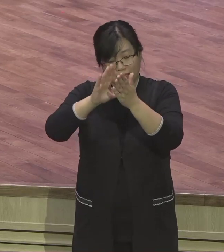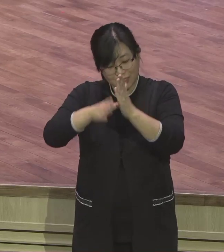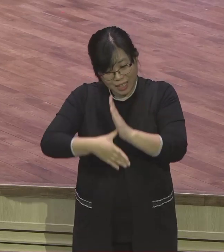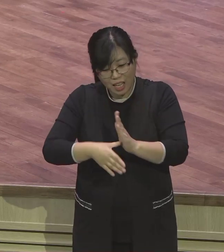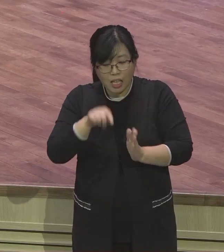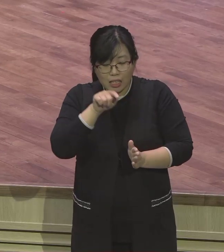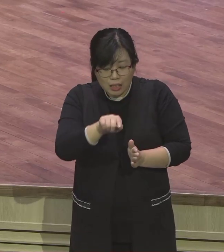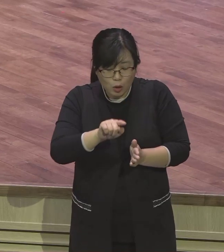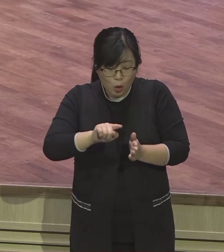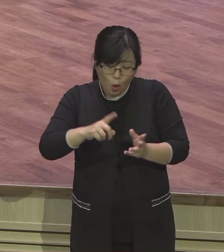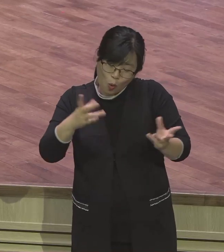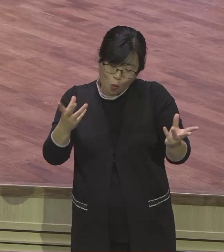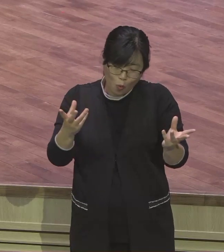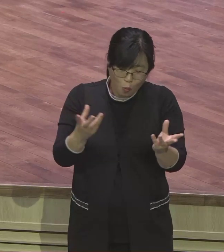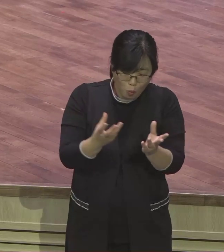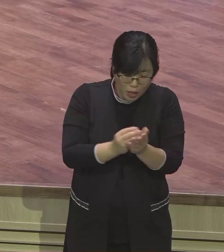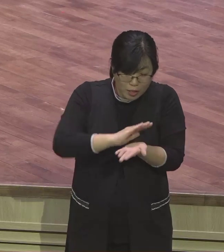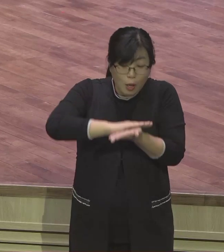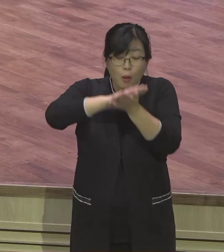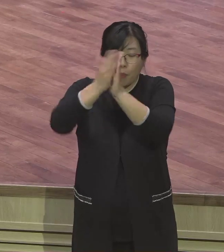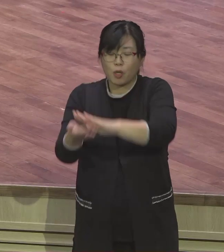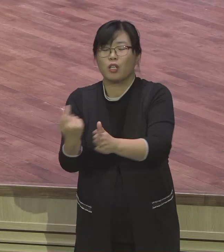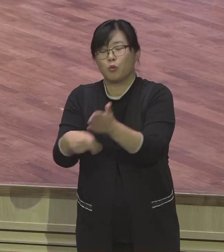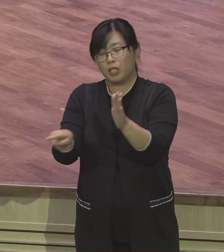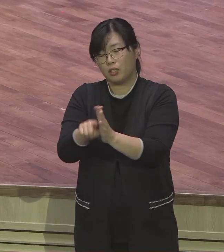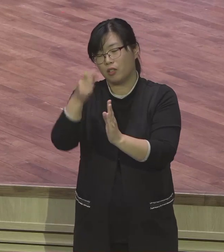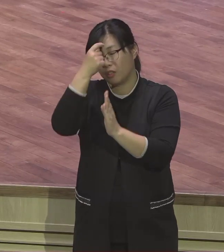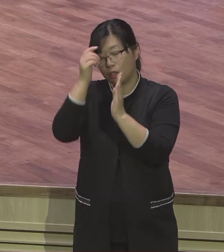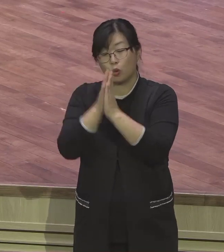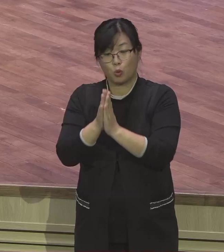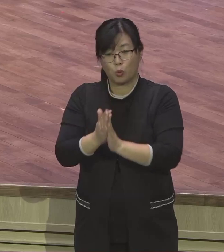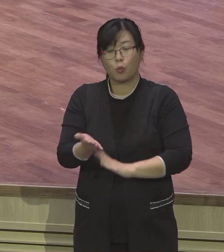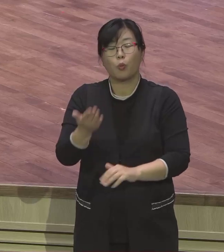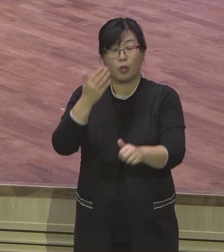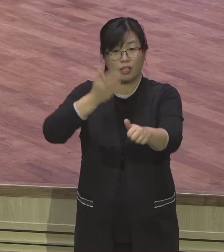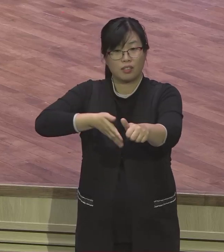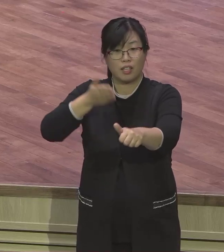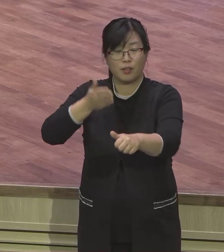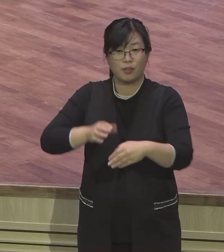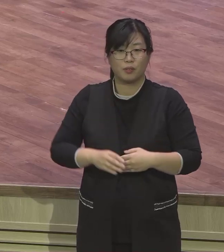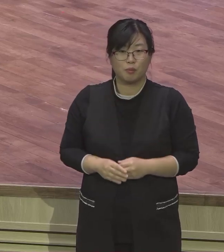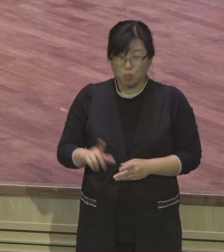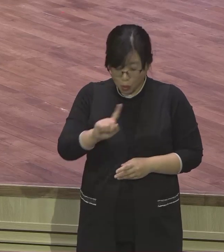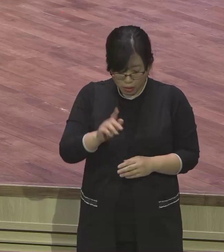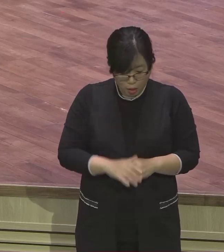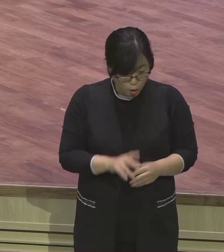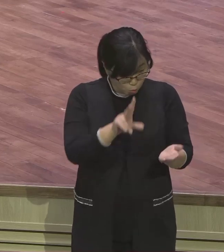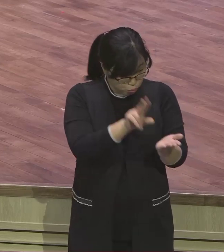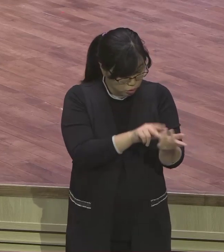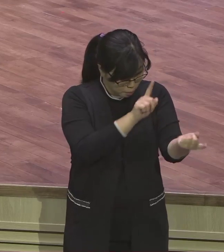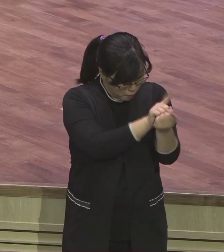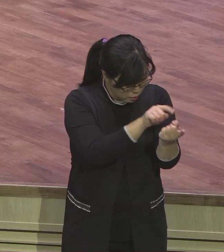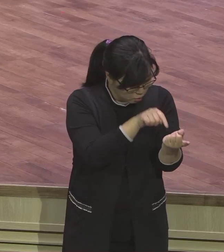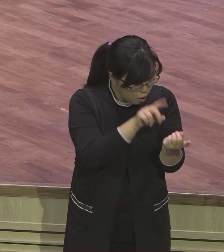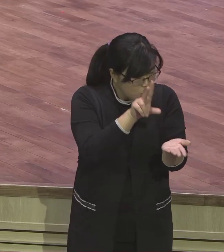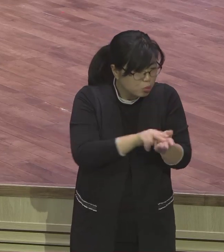그 문제를 무조건 해결해달라고 문제 해결해달라고 그렇게 기도한 것이 아니라 문제의 사건을 통해서